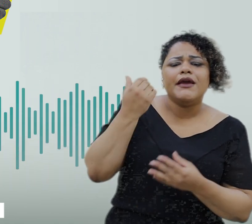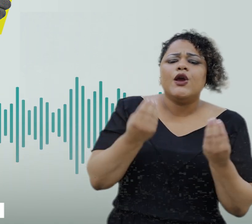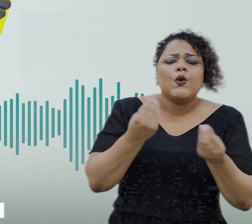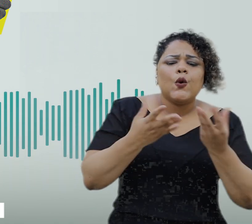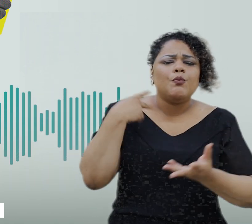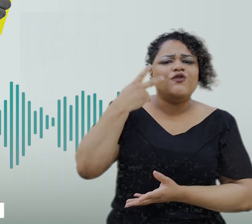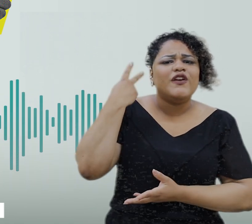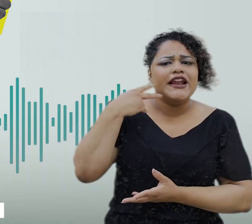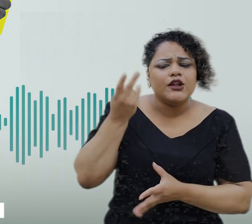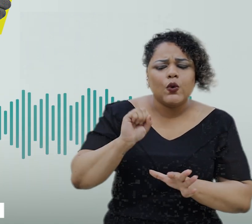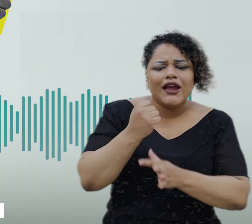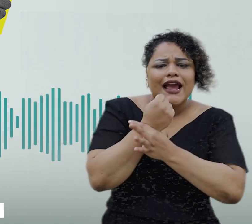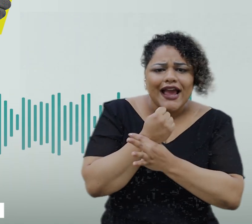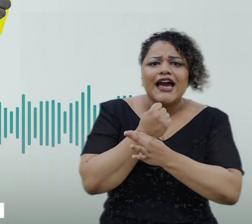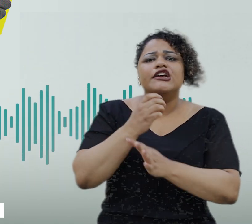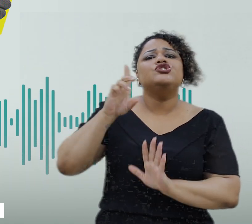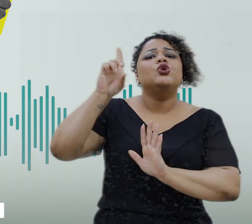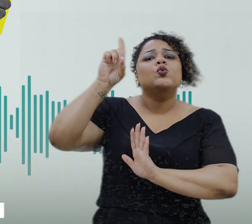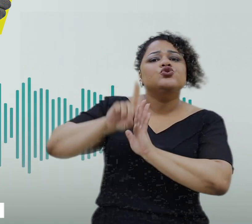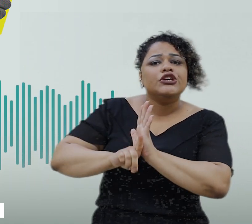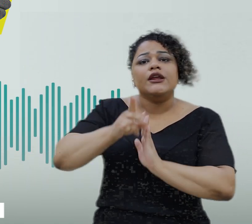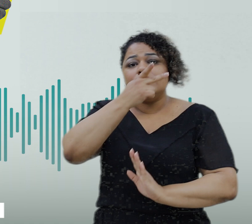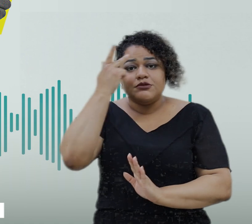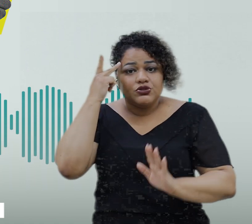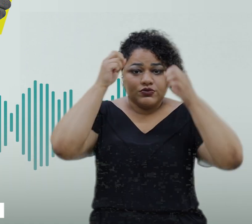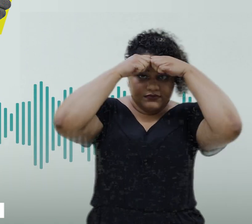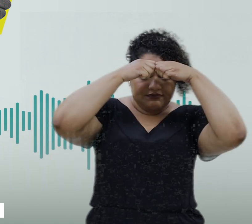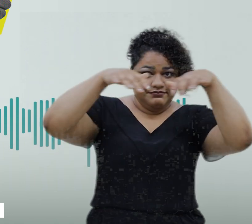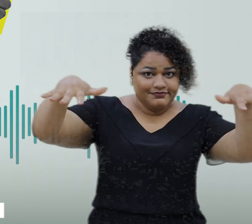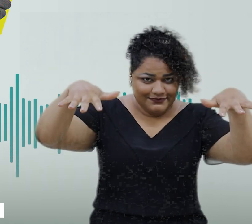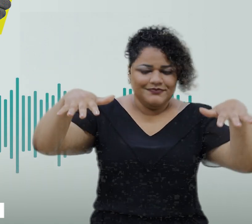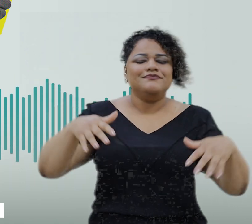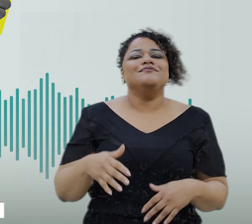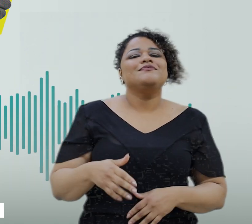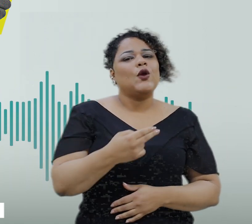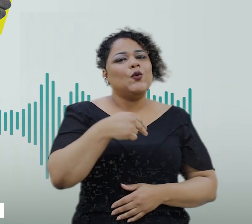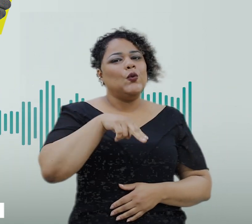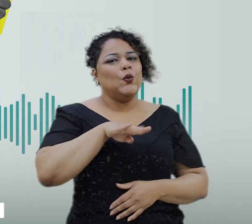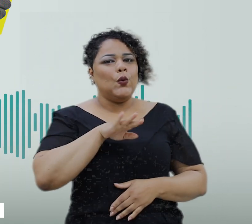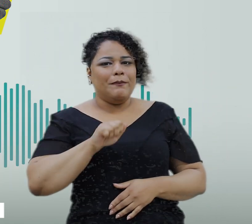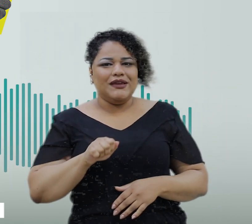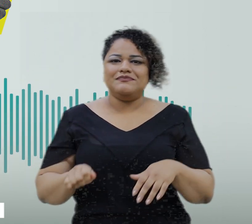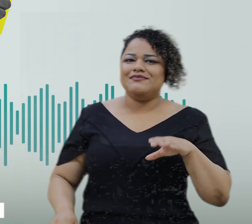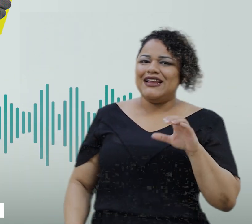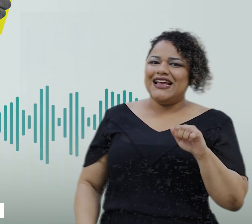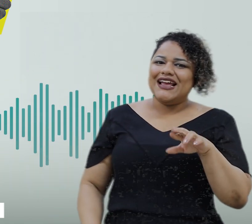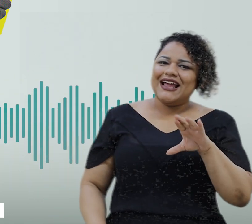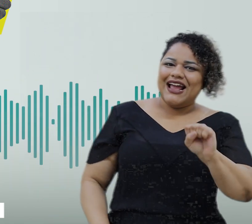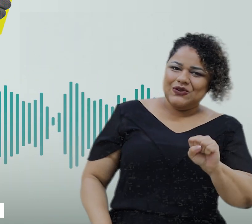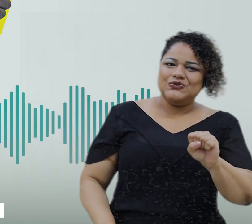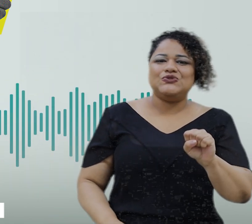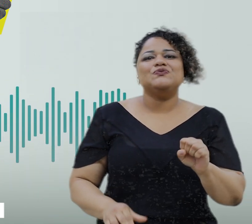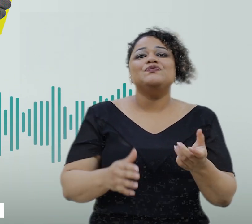têm feito para garantir os direitos das pessoas com transtorno do espectro autista. Eu sou Nubia Zevedo. E eu sou Carlos